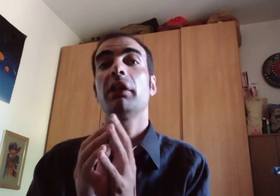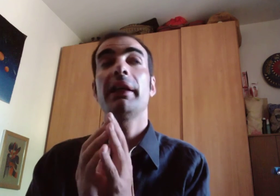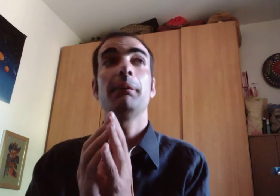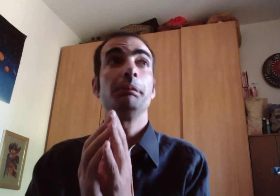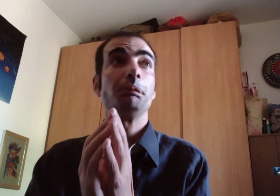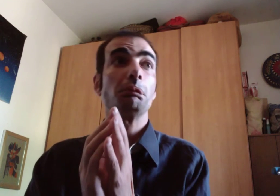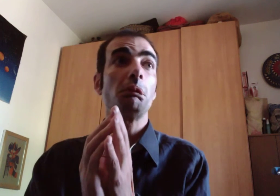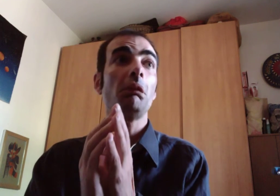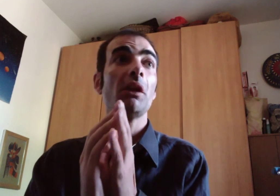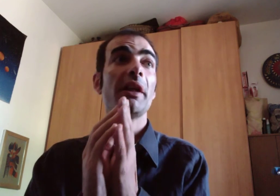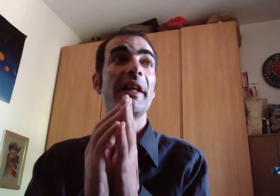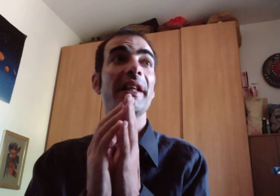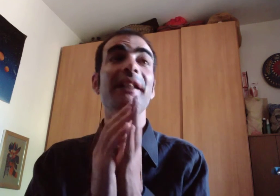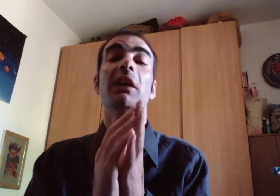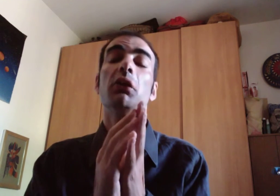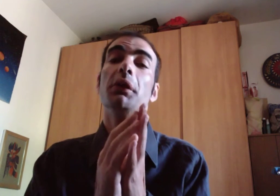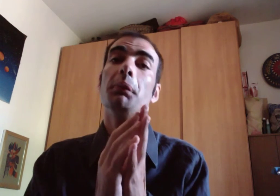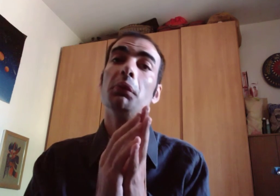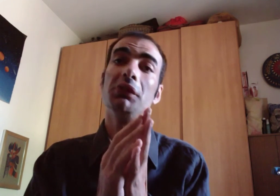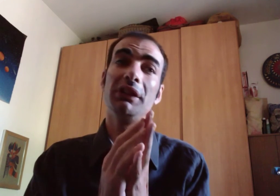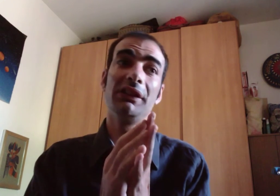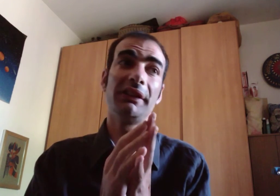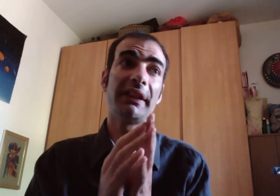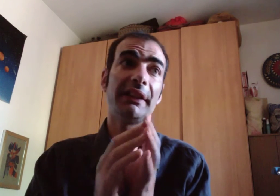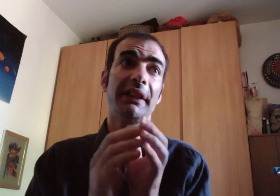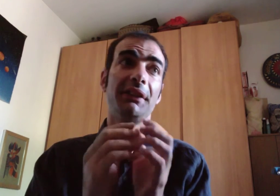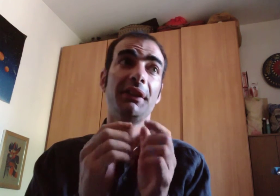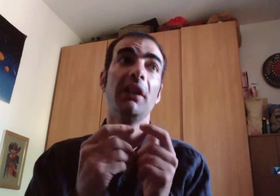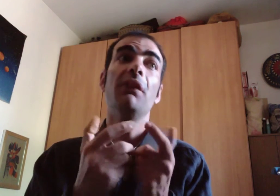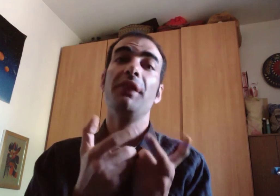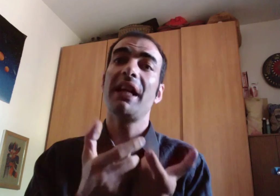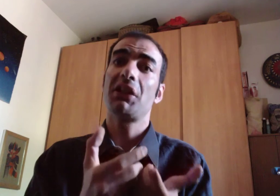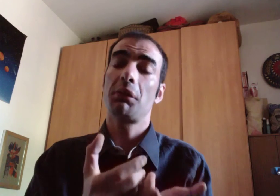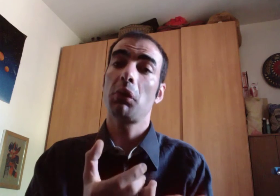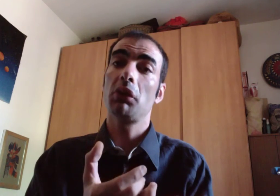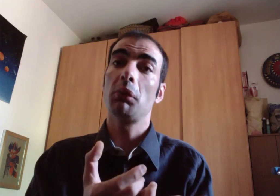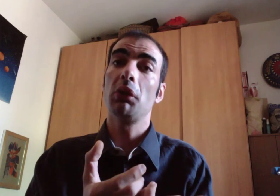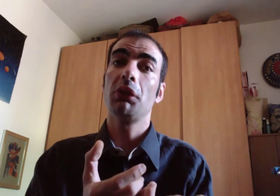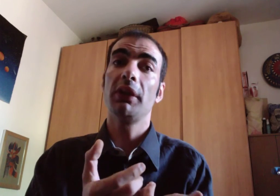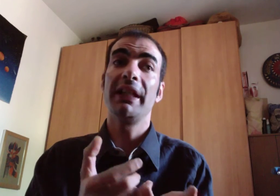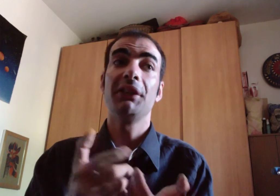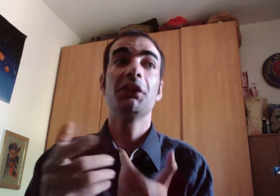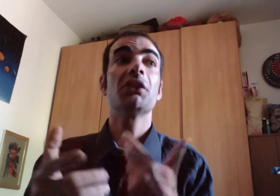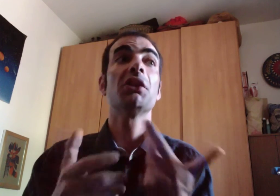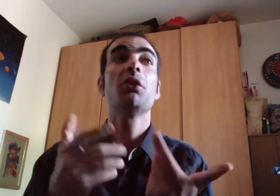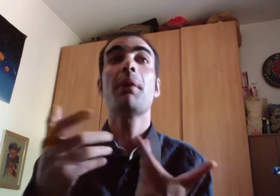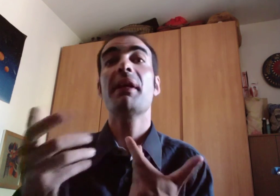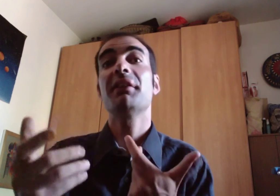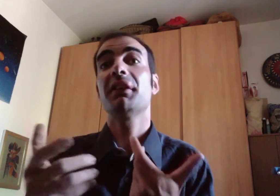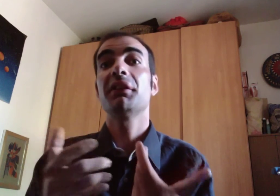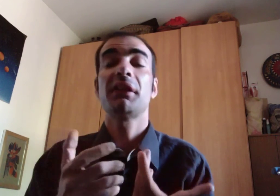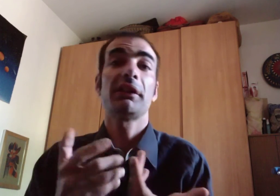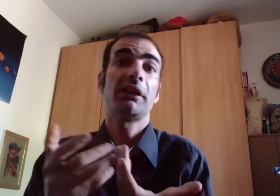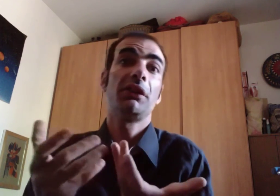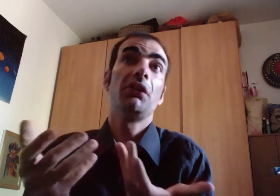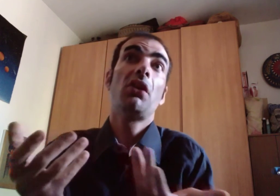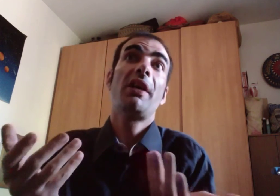che in alcuni punti internet viaggia in modo molto lento sicuramente internet non